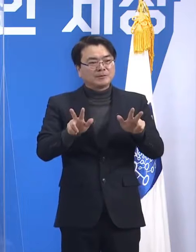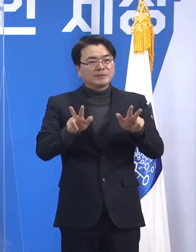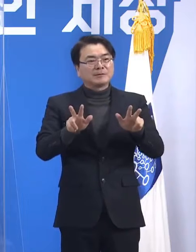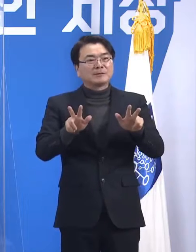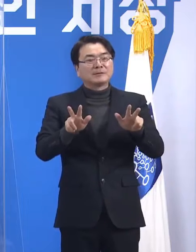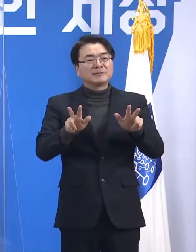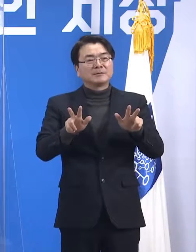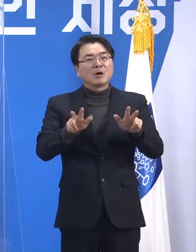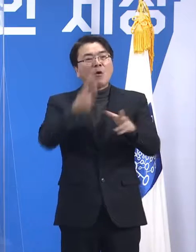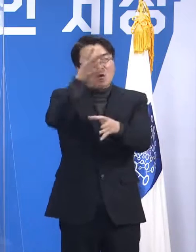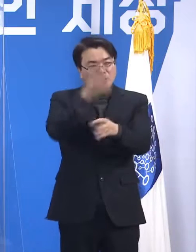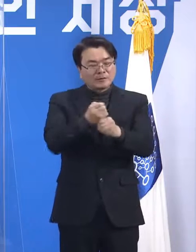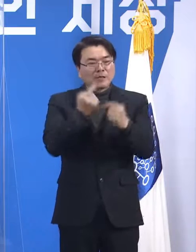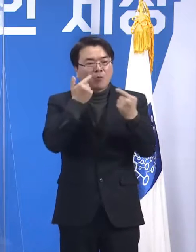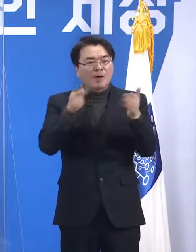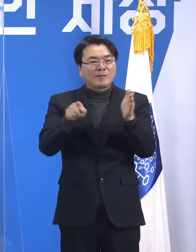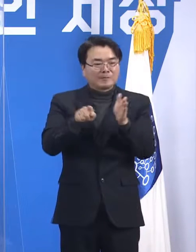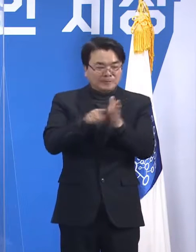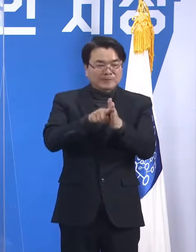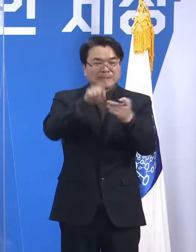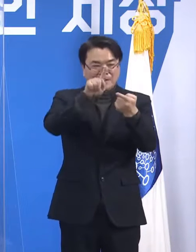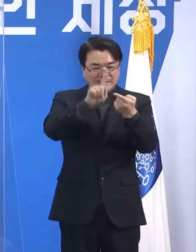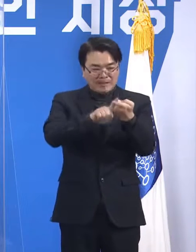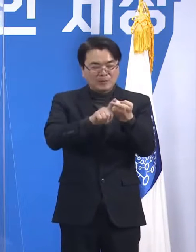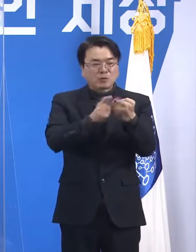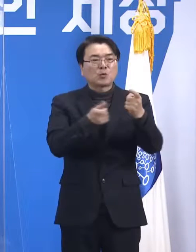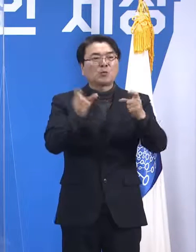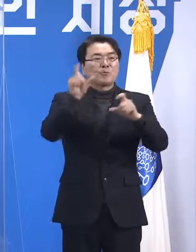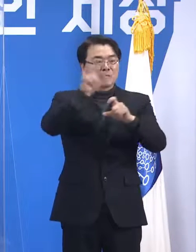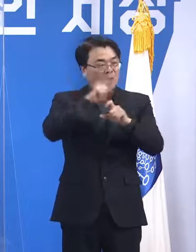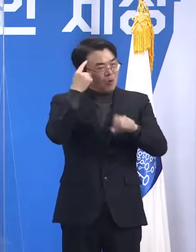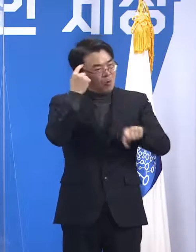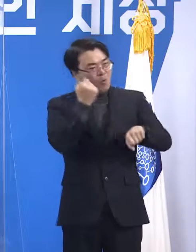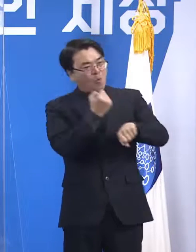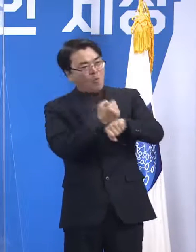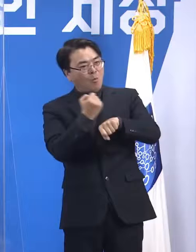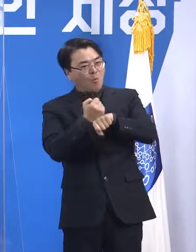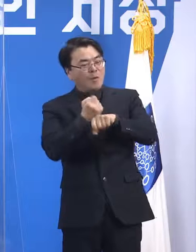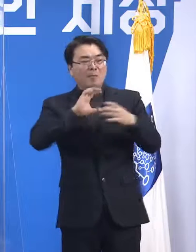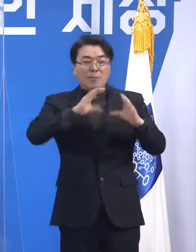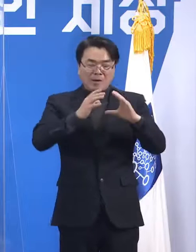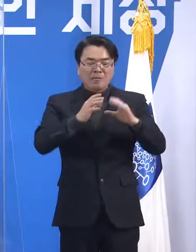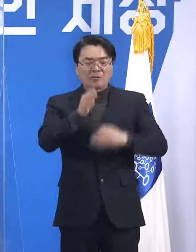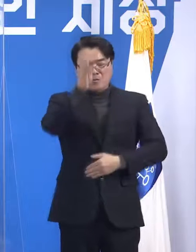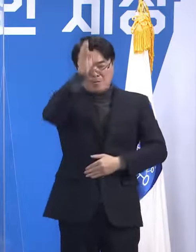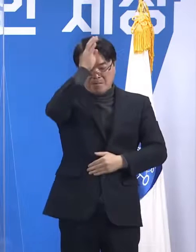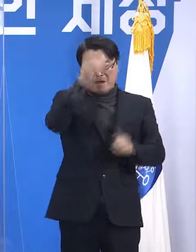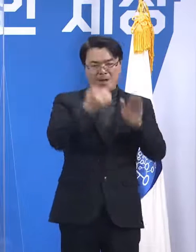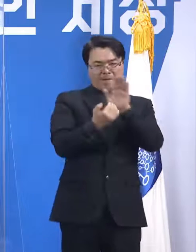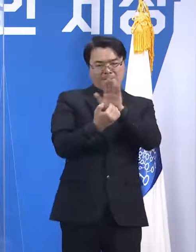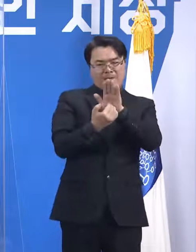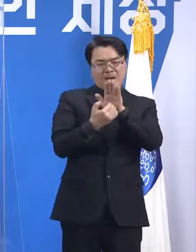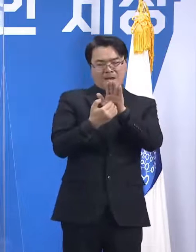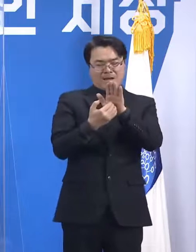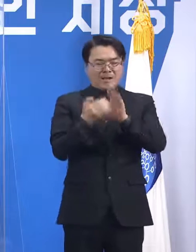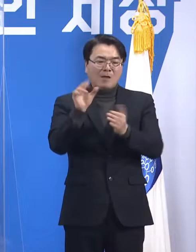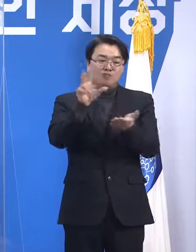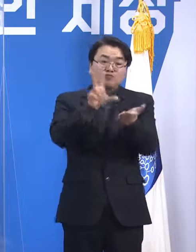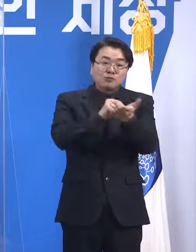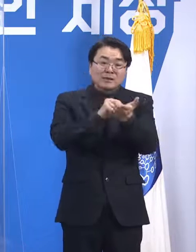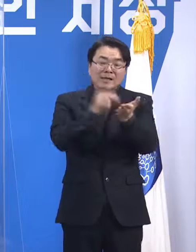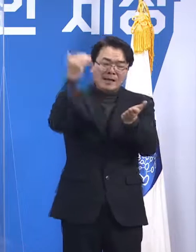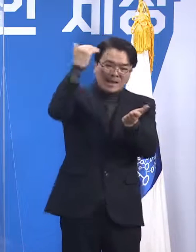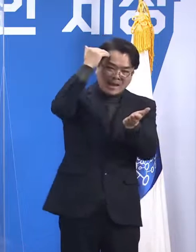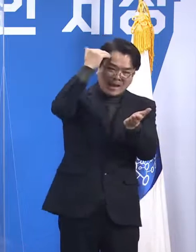준비를 하면서 계속 고민을 하고 최대한 방역에 장례가 생기지 않는 그